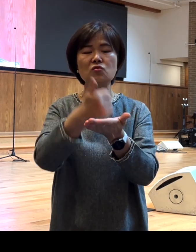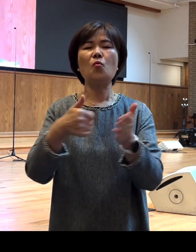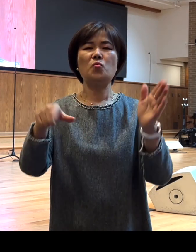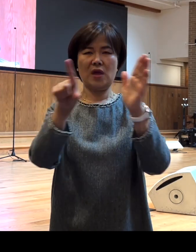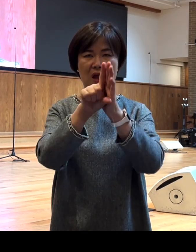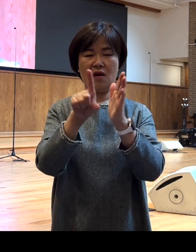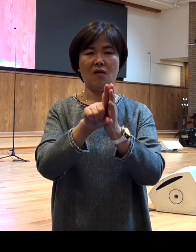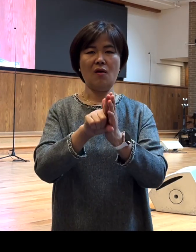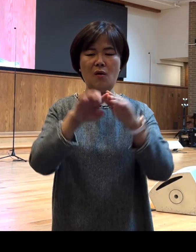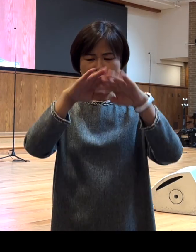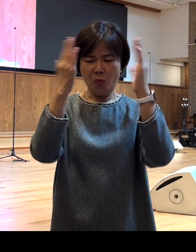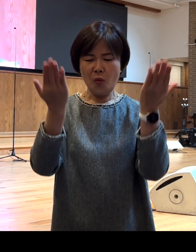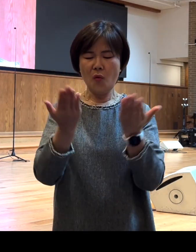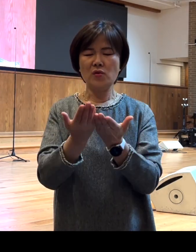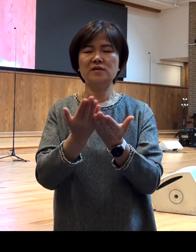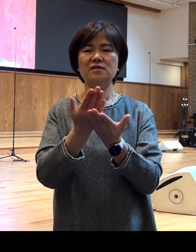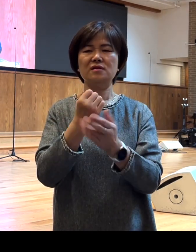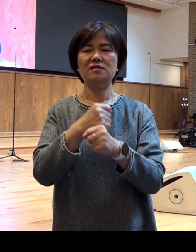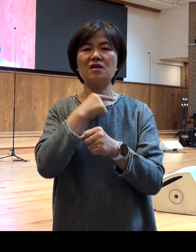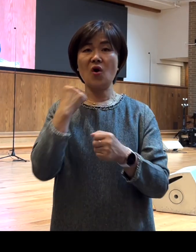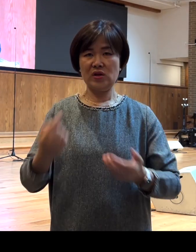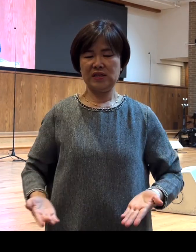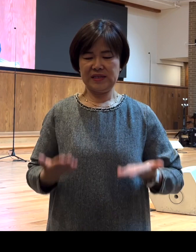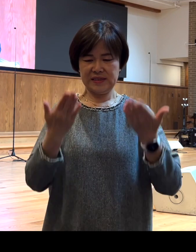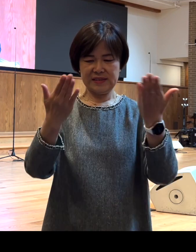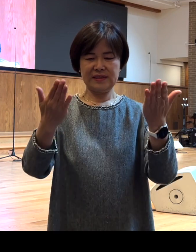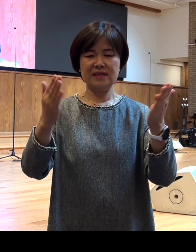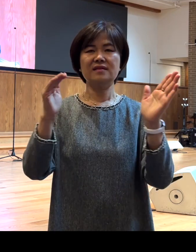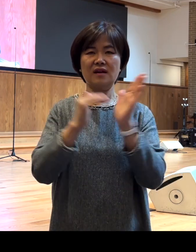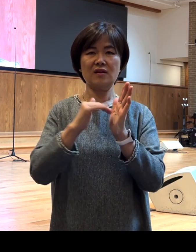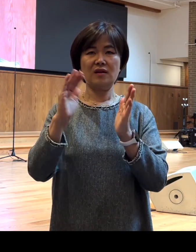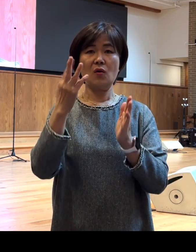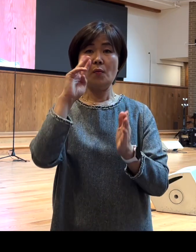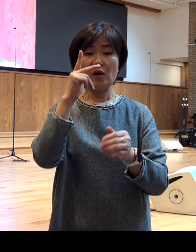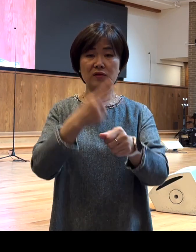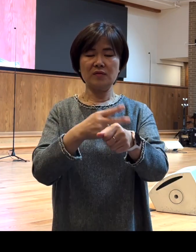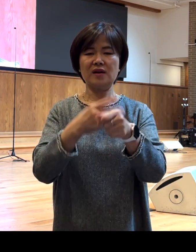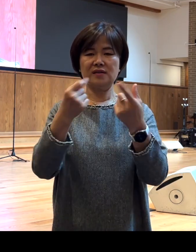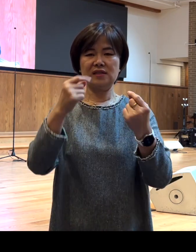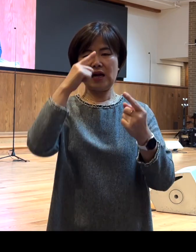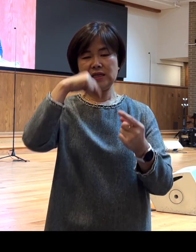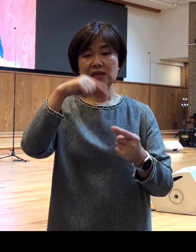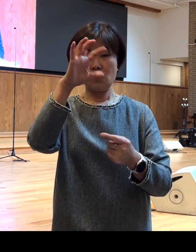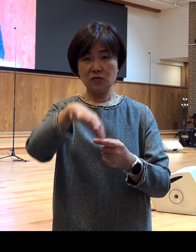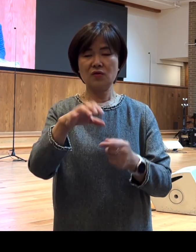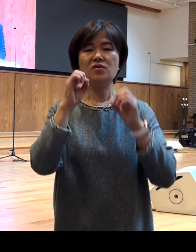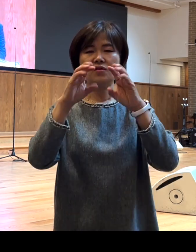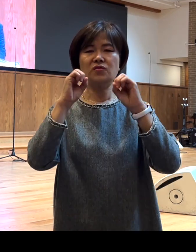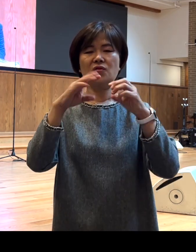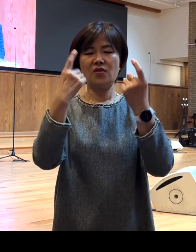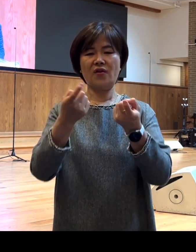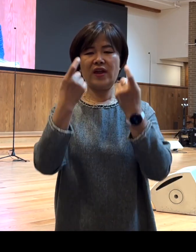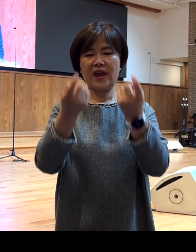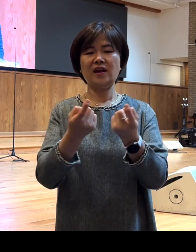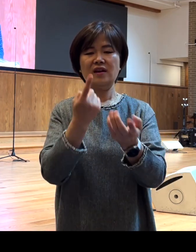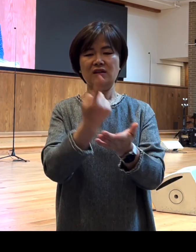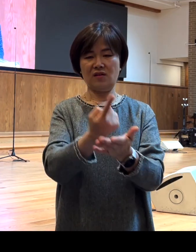모든 것을 헌신하고 바울과 함께 아시아로 선교행을 떠난 동역자가 된 것입니다